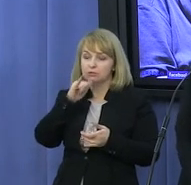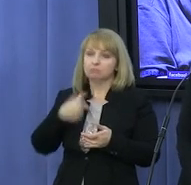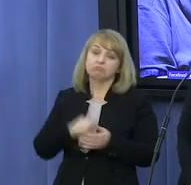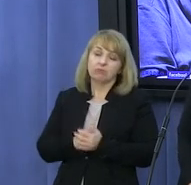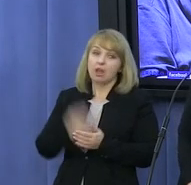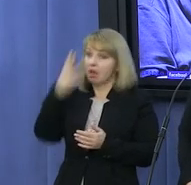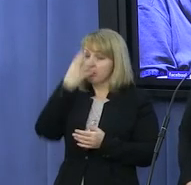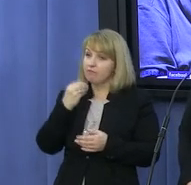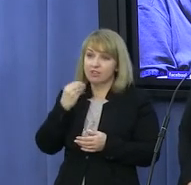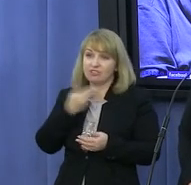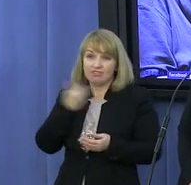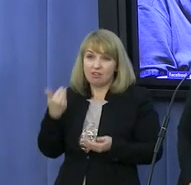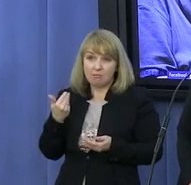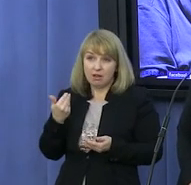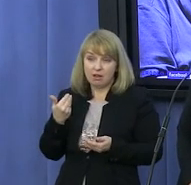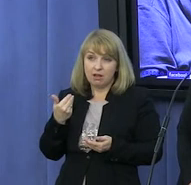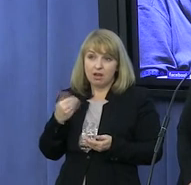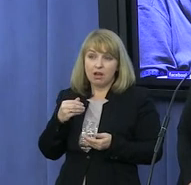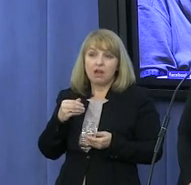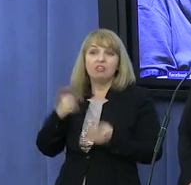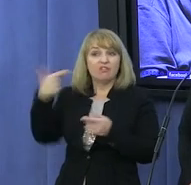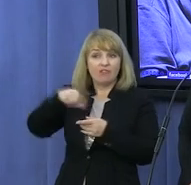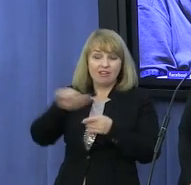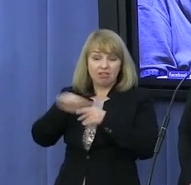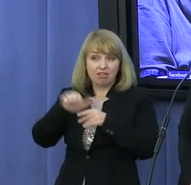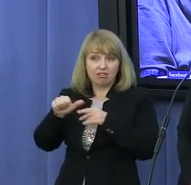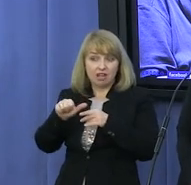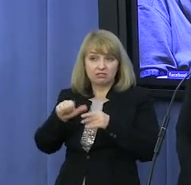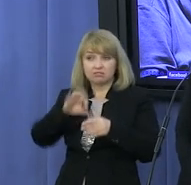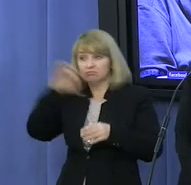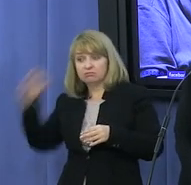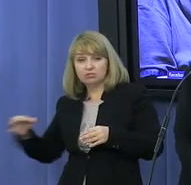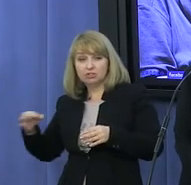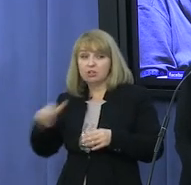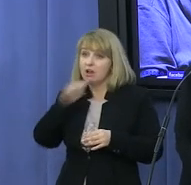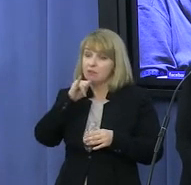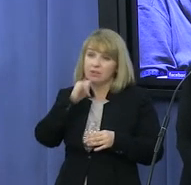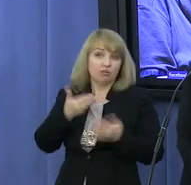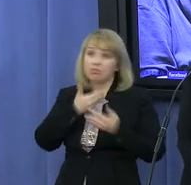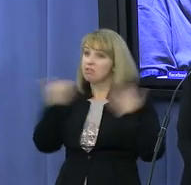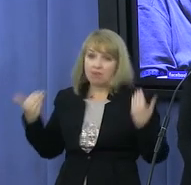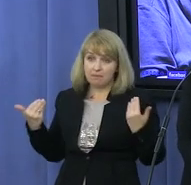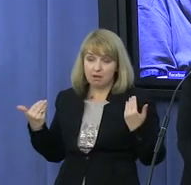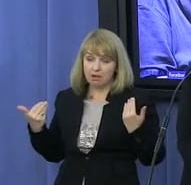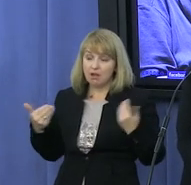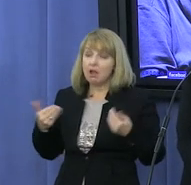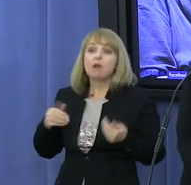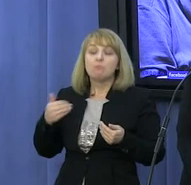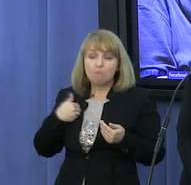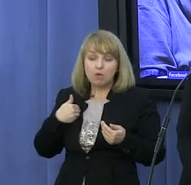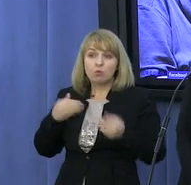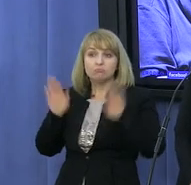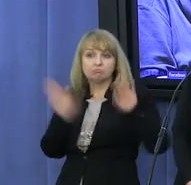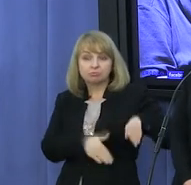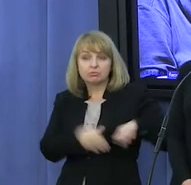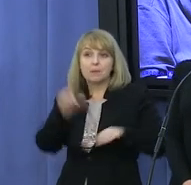Palikota nie ma już w Platformie. Nie ma od 2011 roku. A z pracy coś zostało? Janusz Palikot wychodząc